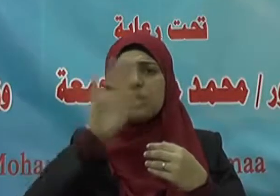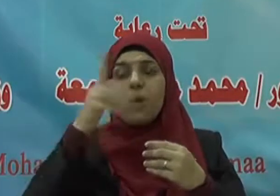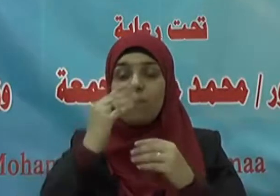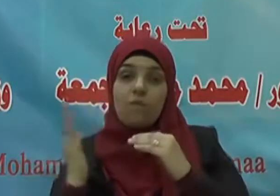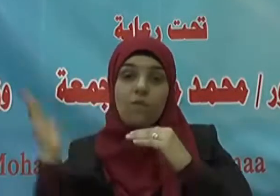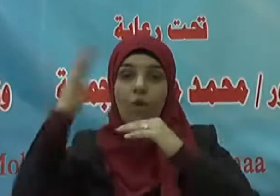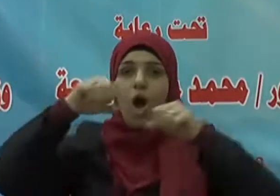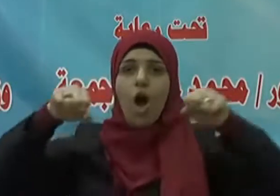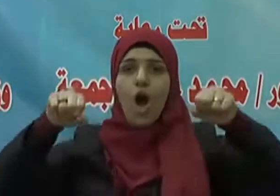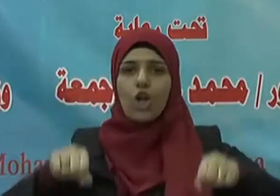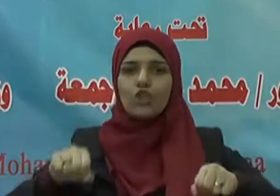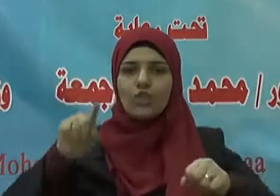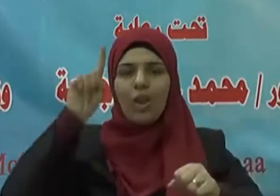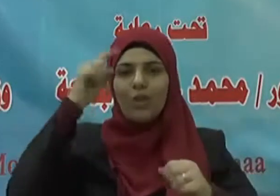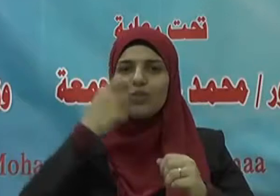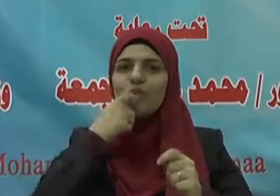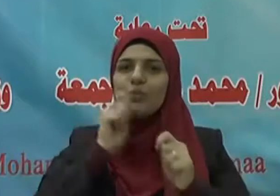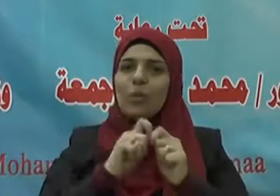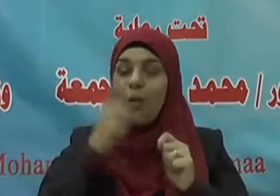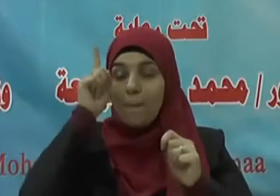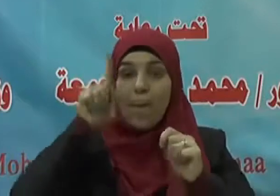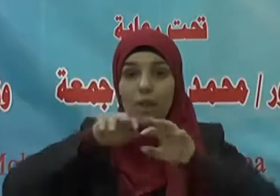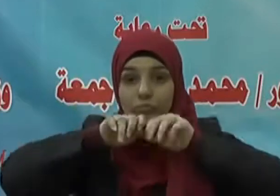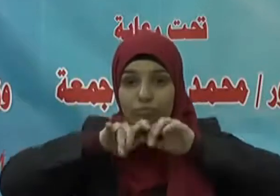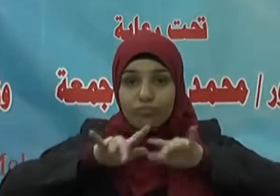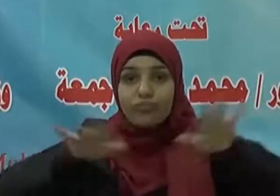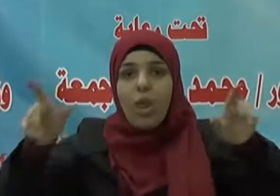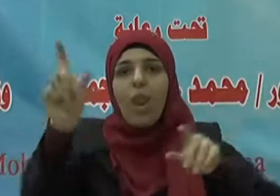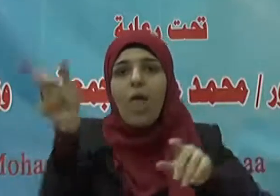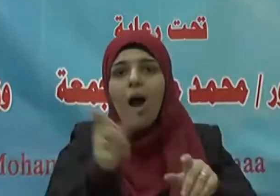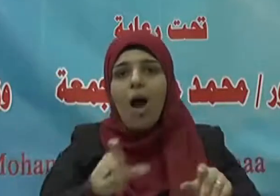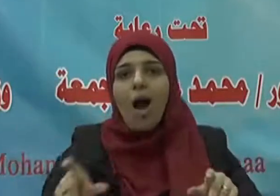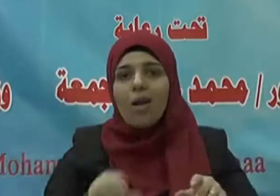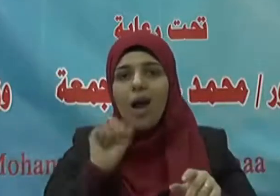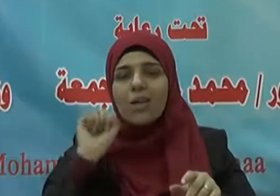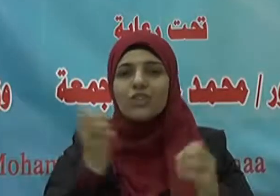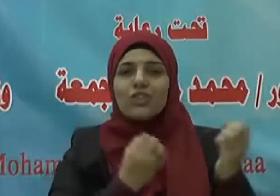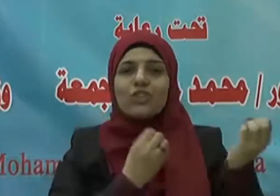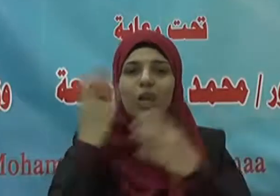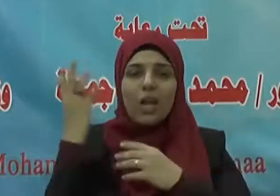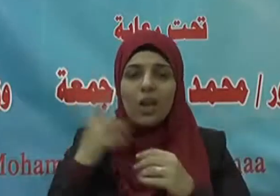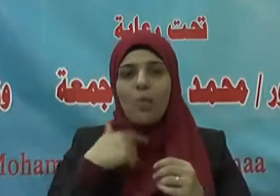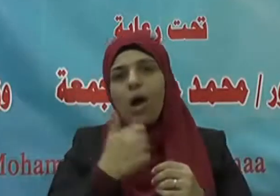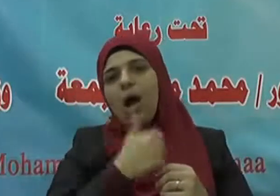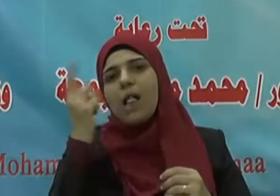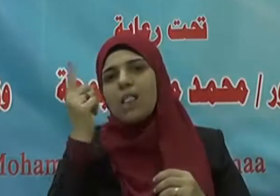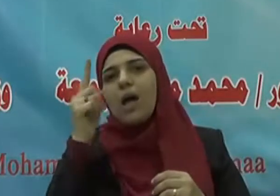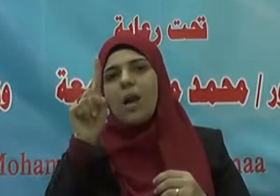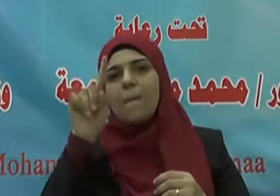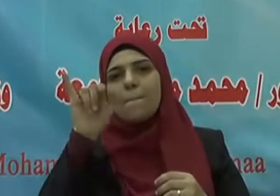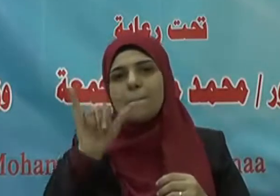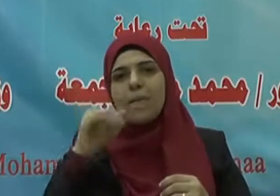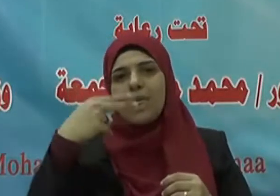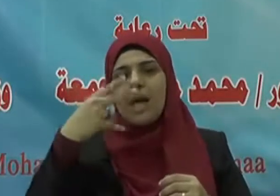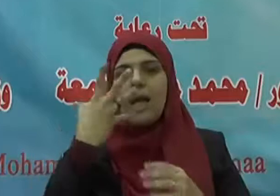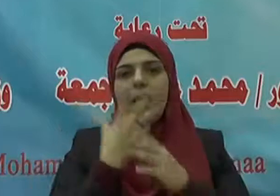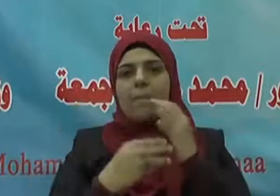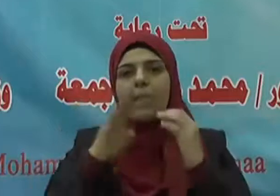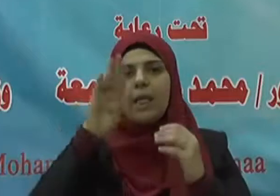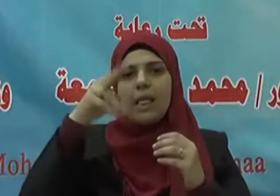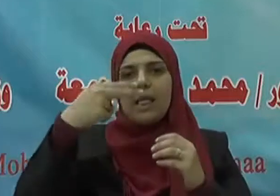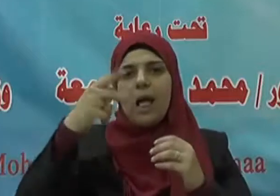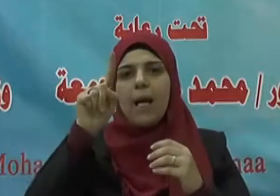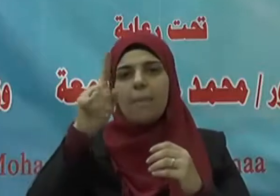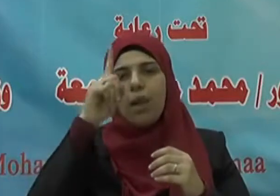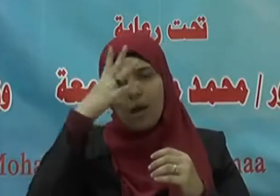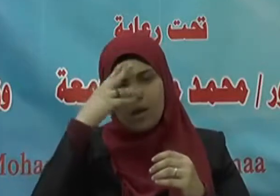الرحمن ومنه تفجر أنهار الجنة وعن ربيعة بن كعب رضي الله